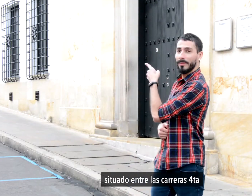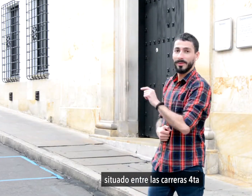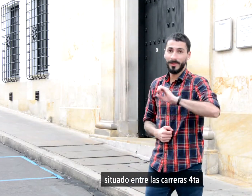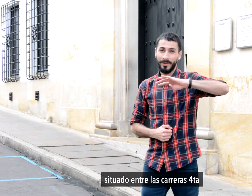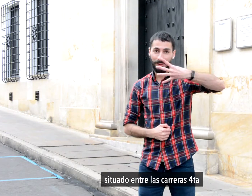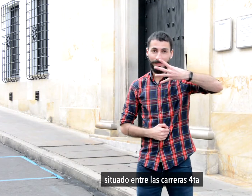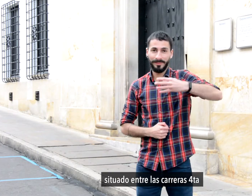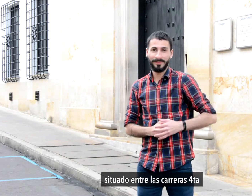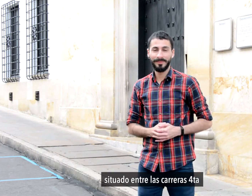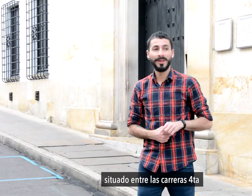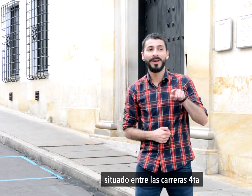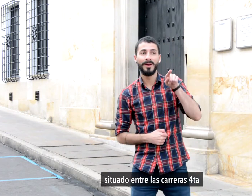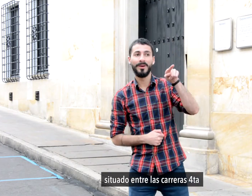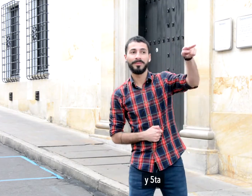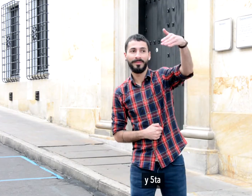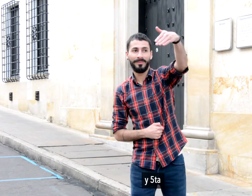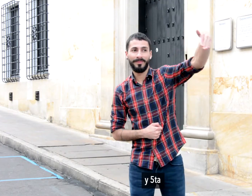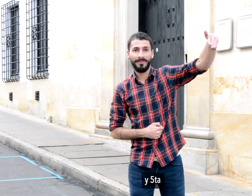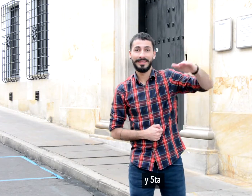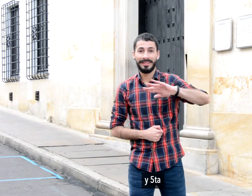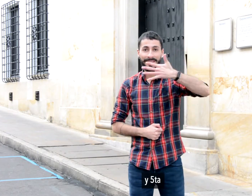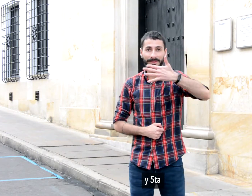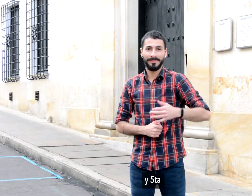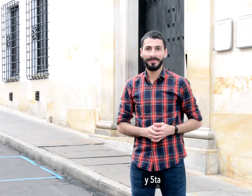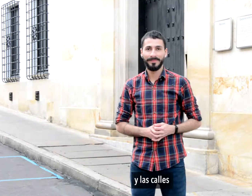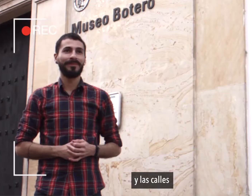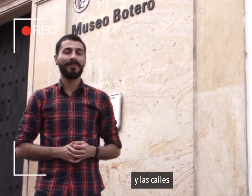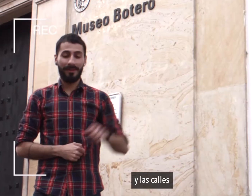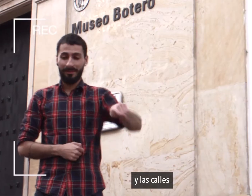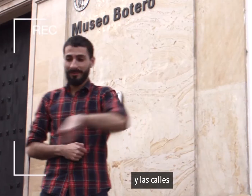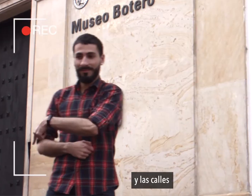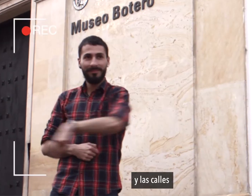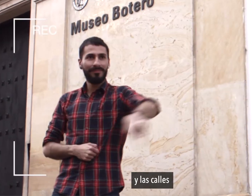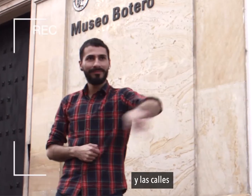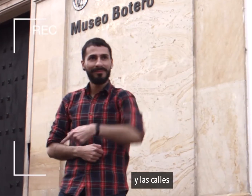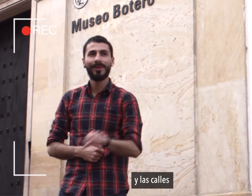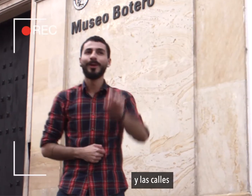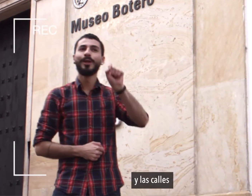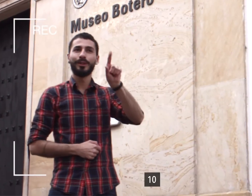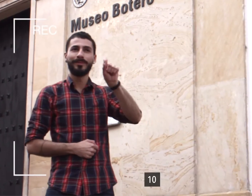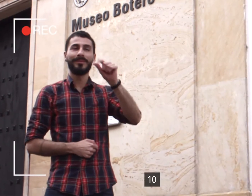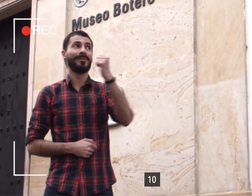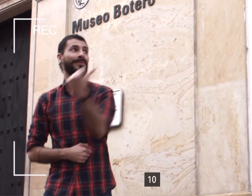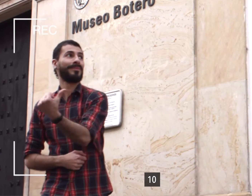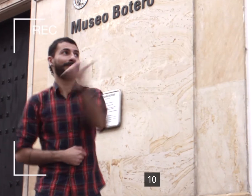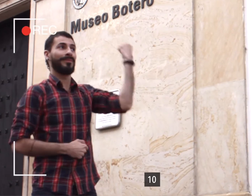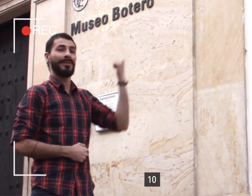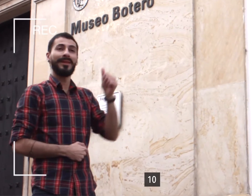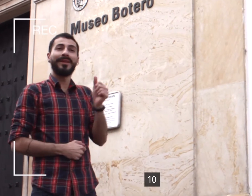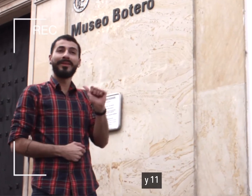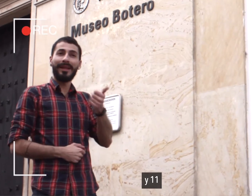y 5ª, y las calles 10ª y